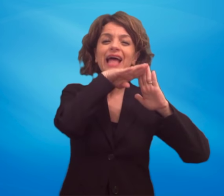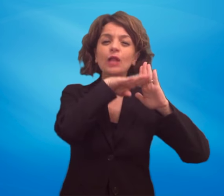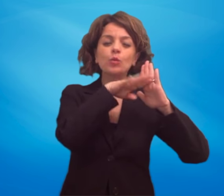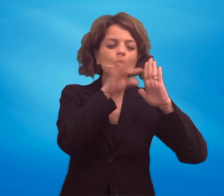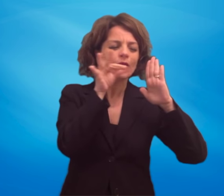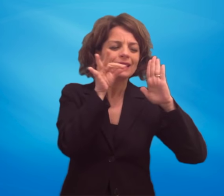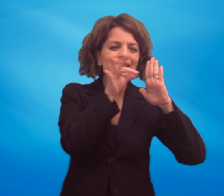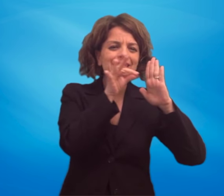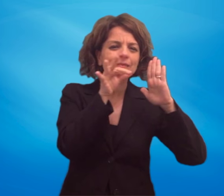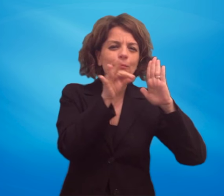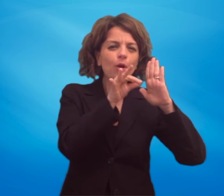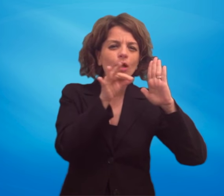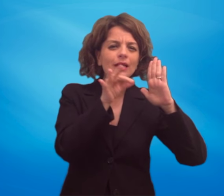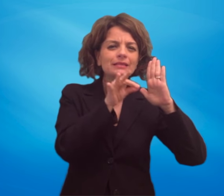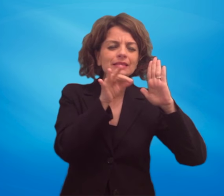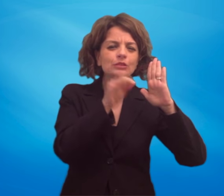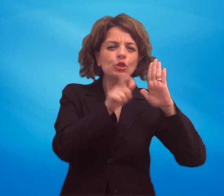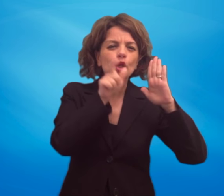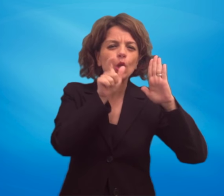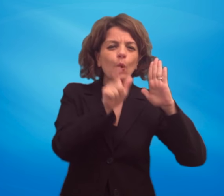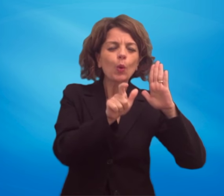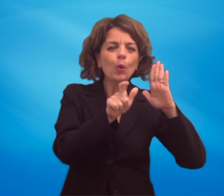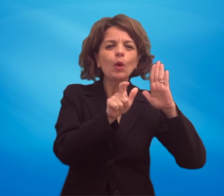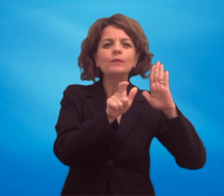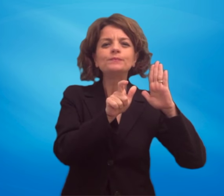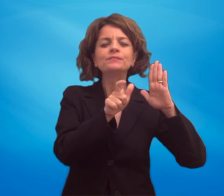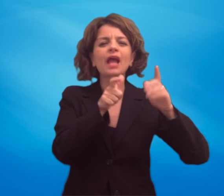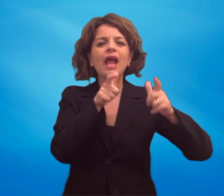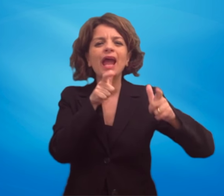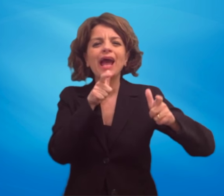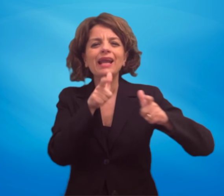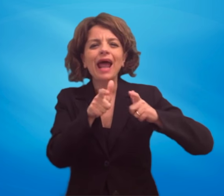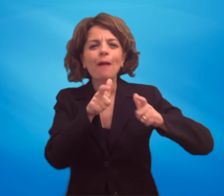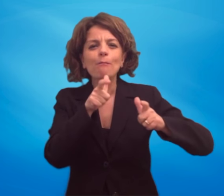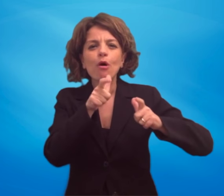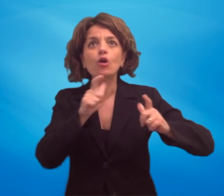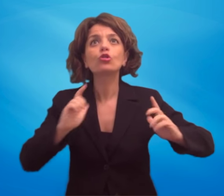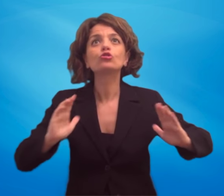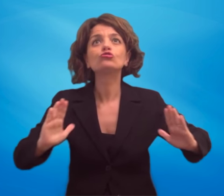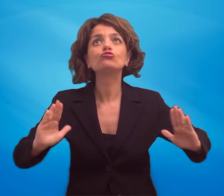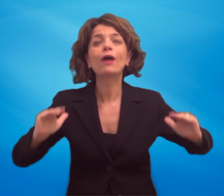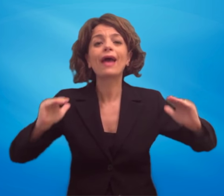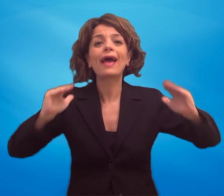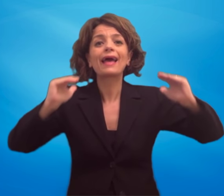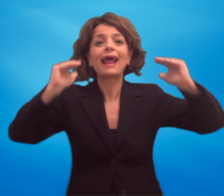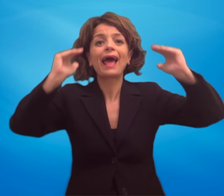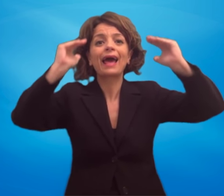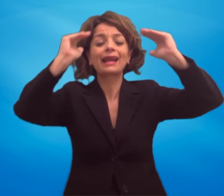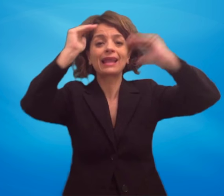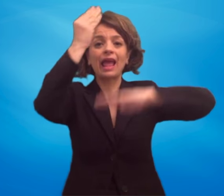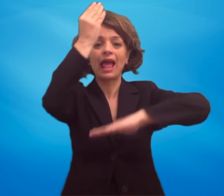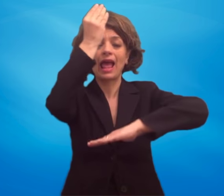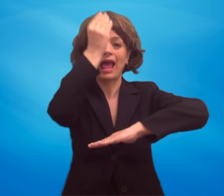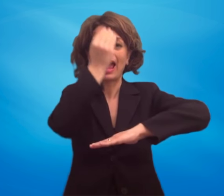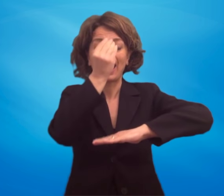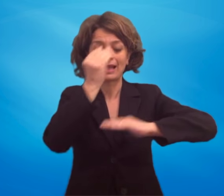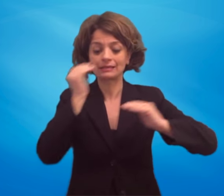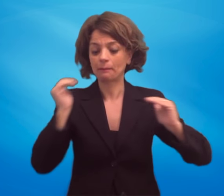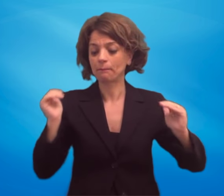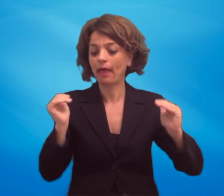ENS che regolano i rapporti fra gli organi inferiori e superiori dell'ENS e costantemente disatteso